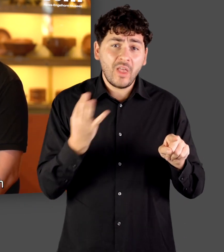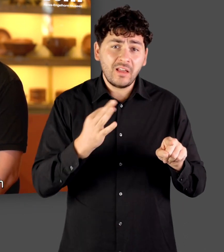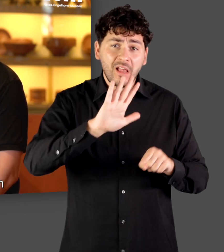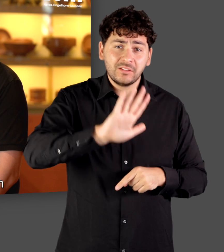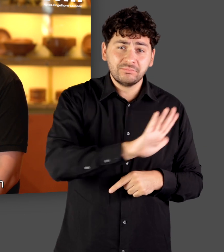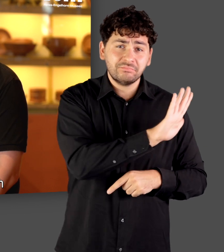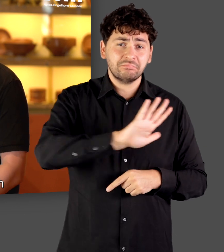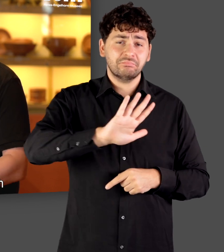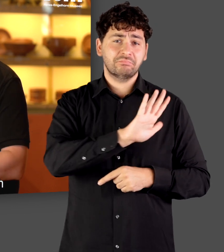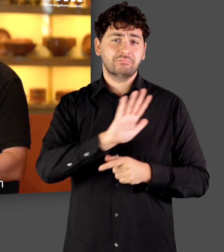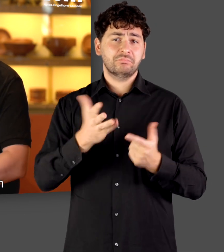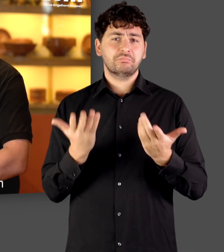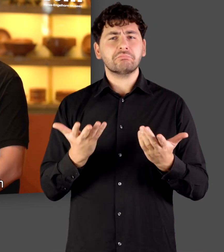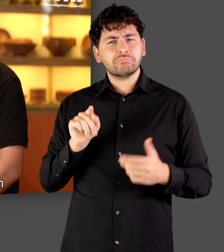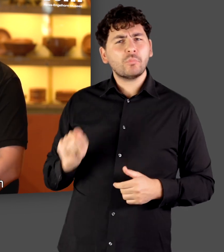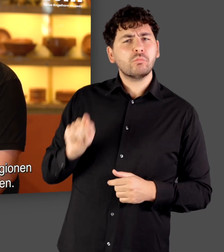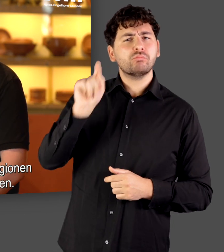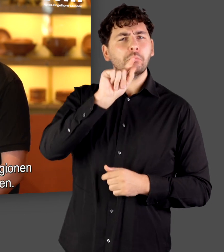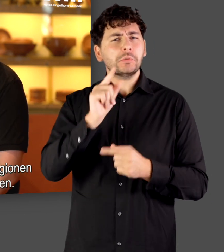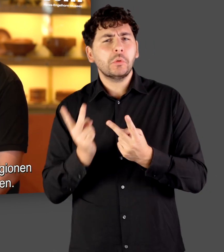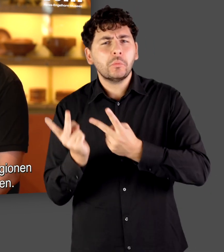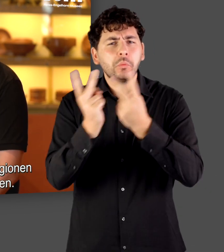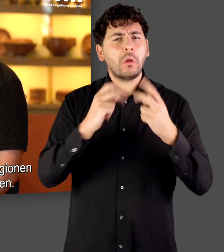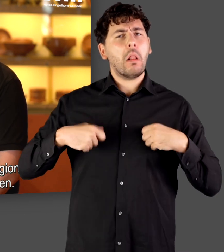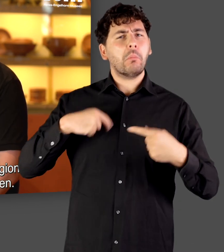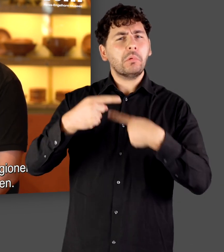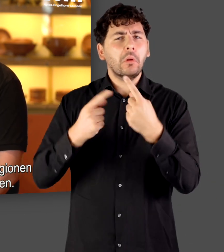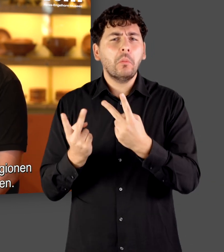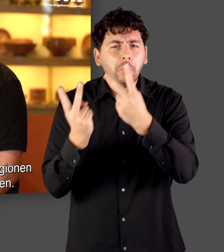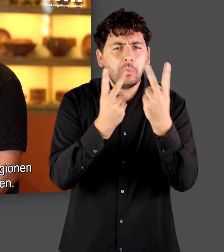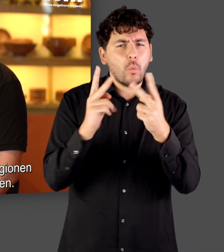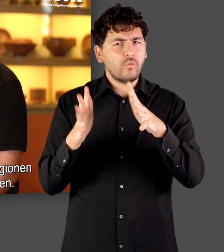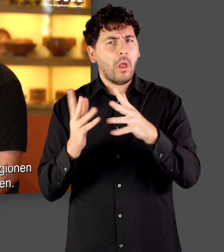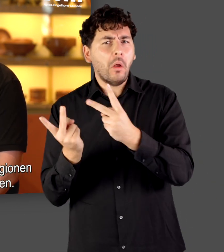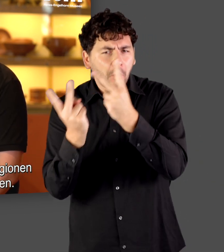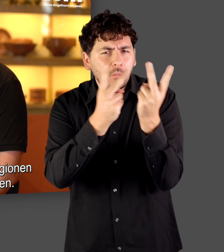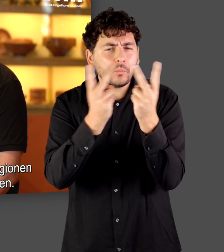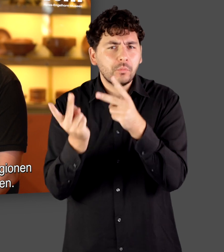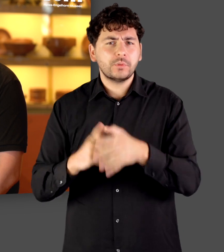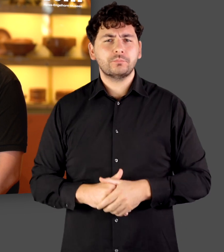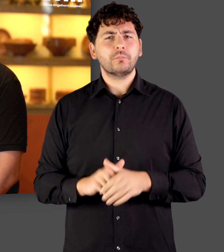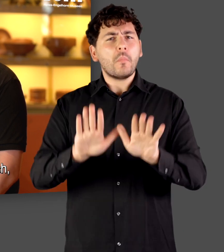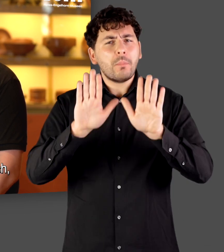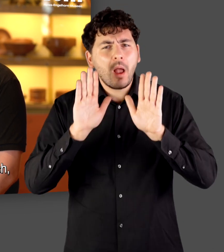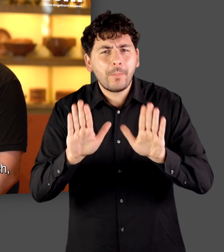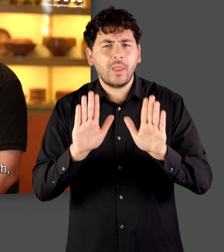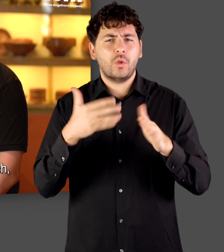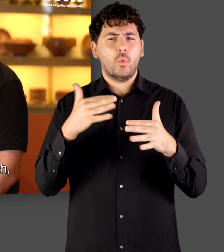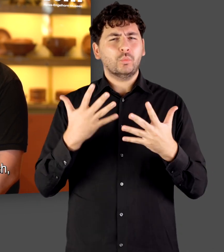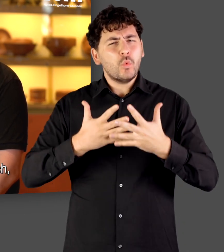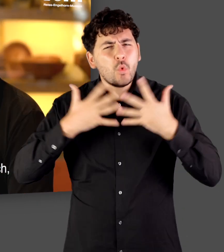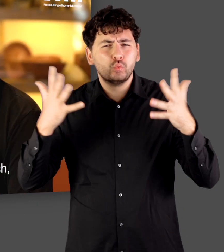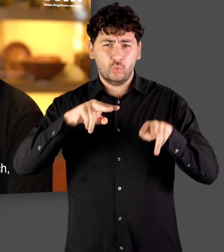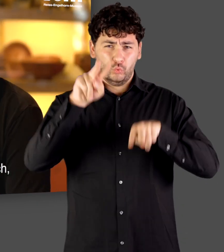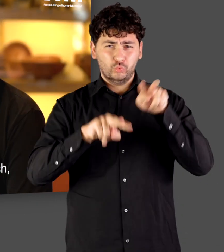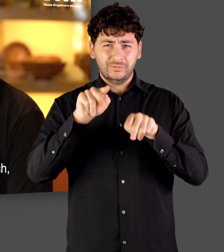oder ein Bauer in Südfrankreich beispielsweise, um verschiedene Regionen des Römischen Reiches zu nennen. Und diese unterschieden